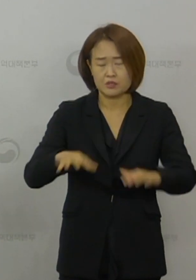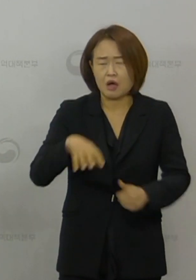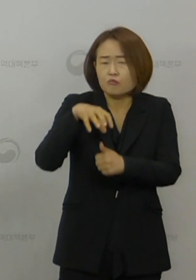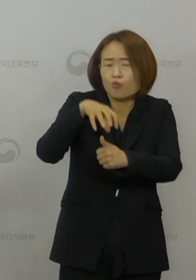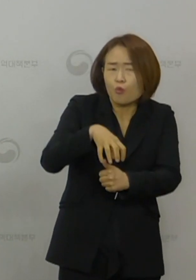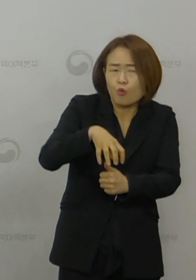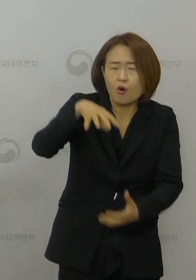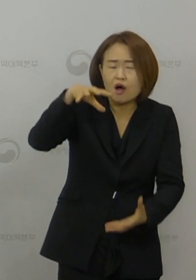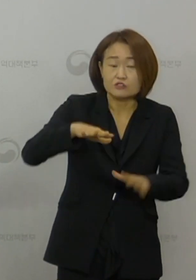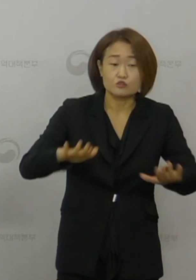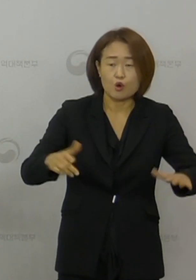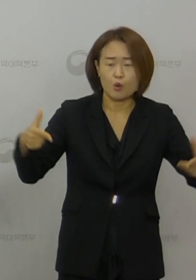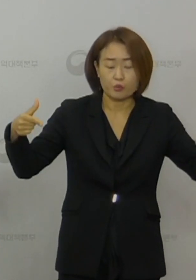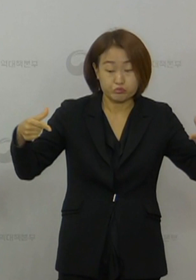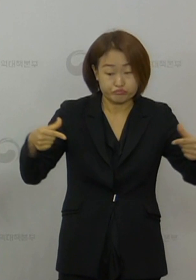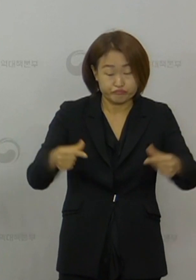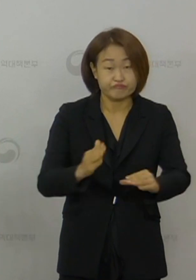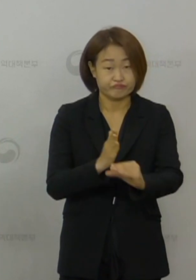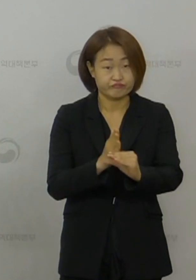환자는 감소하였습니다.